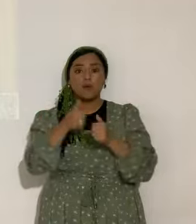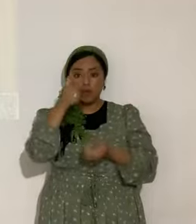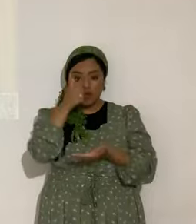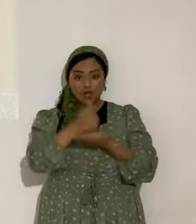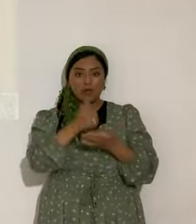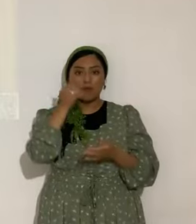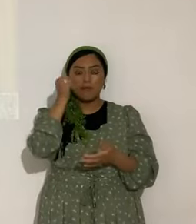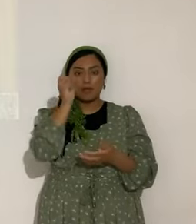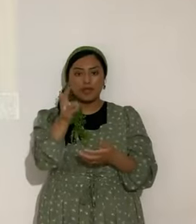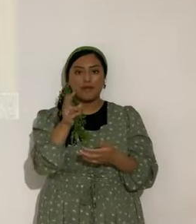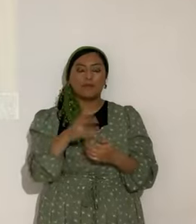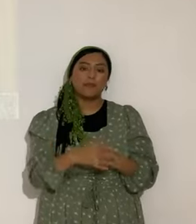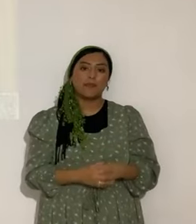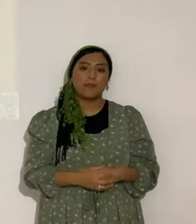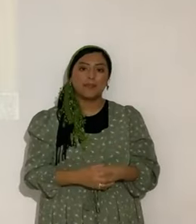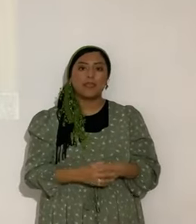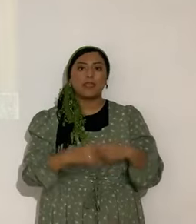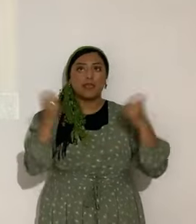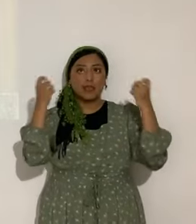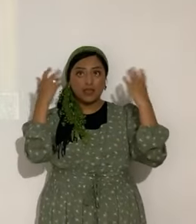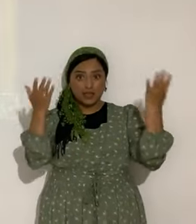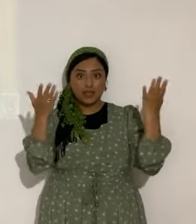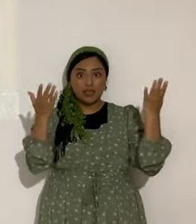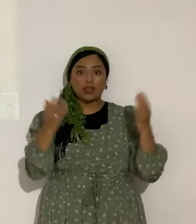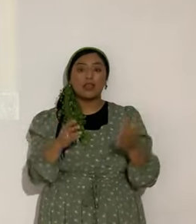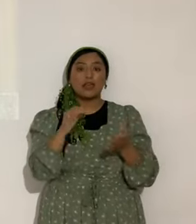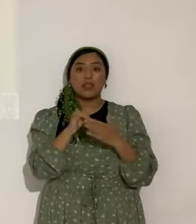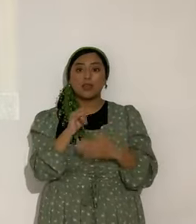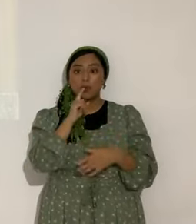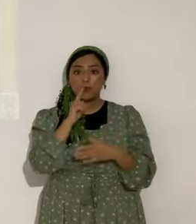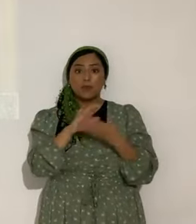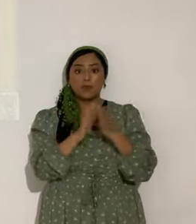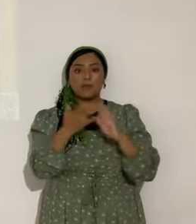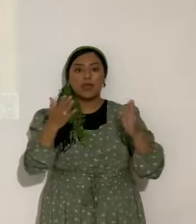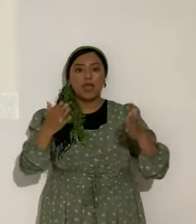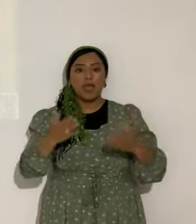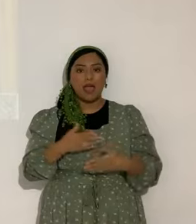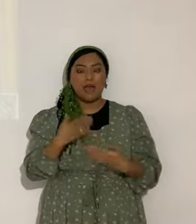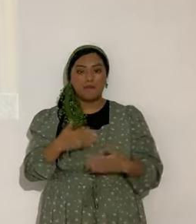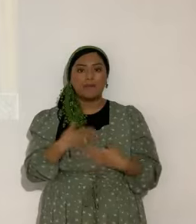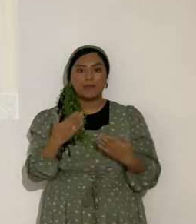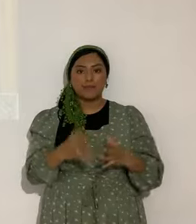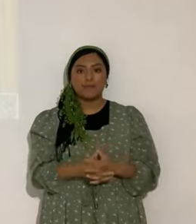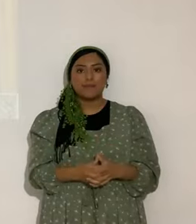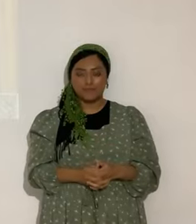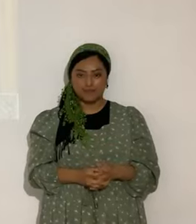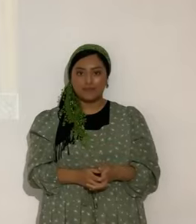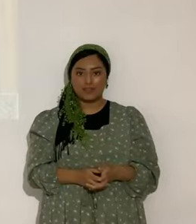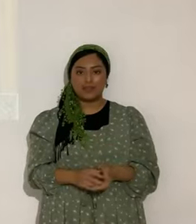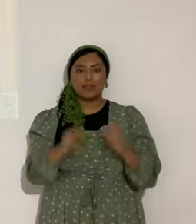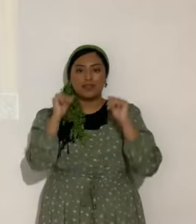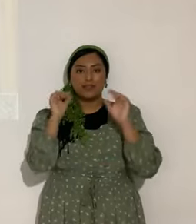Yashua. Aleluya. Y eso realmente. Ser gozosos. Ser felices. De acuerdo. Bendito el abacados.